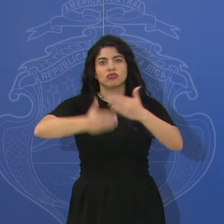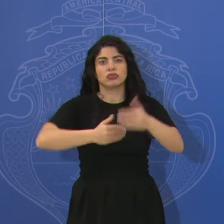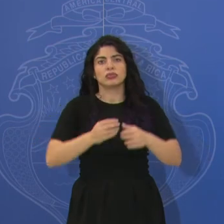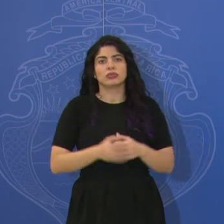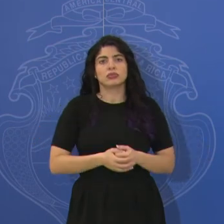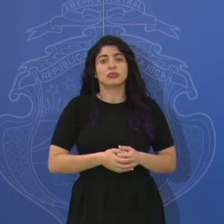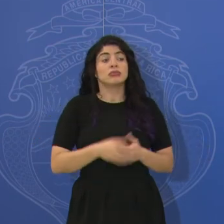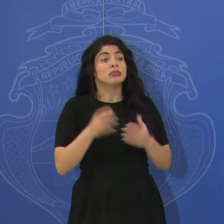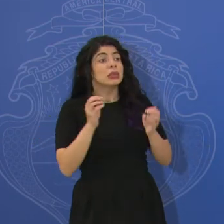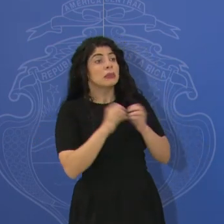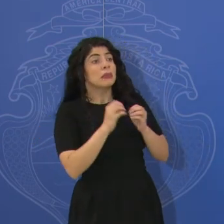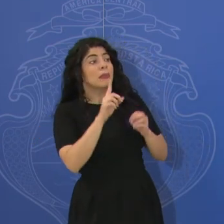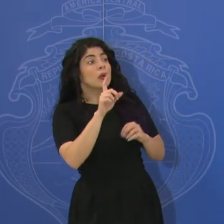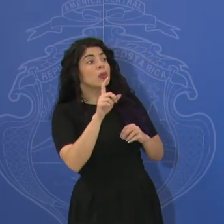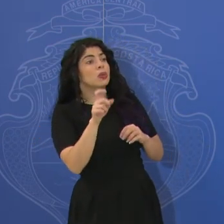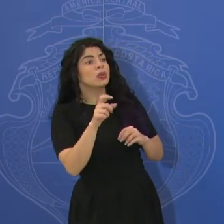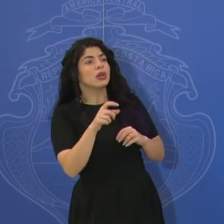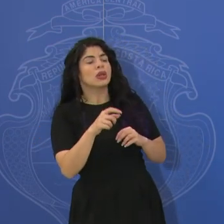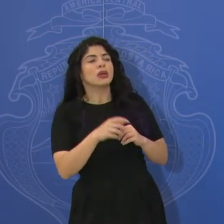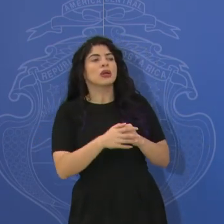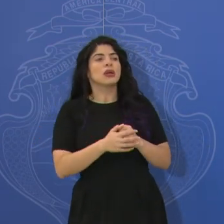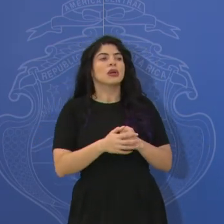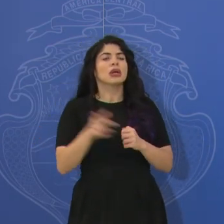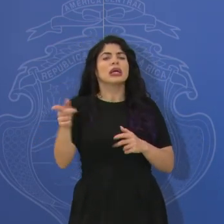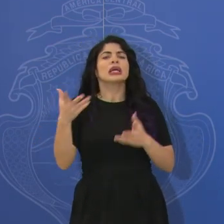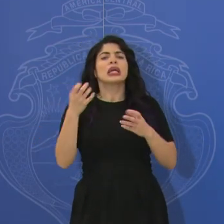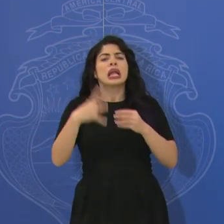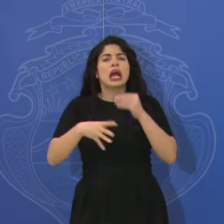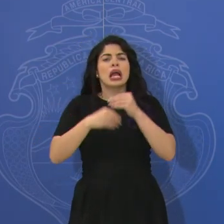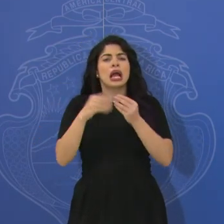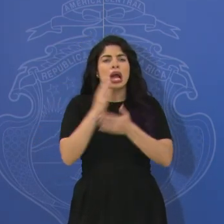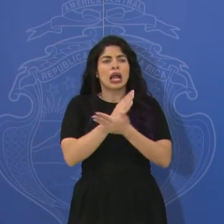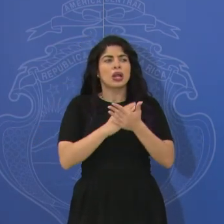Si no tenemos más consultas… Un momento, quisiera agregar algo.